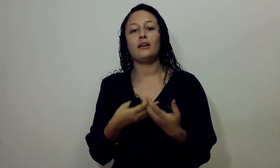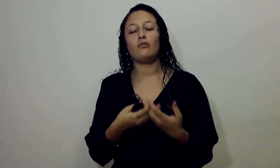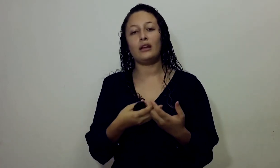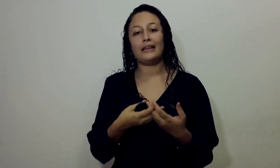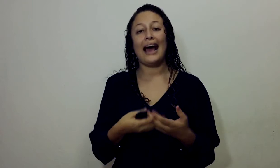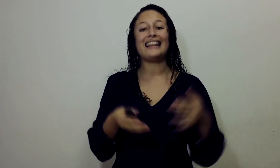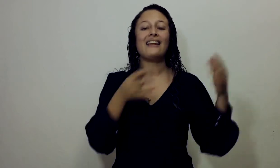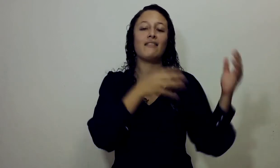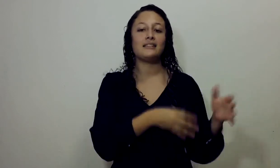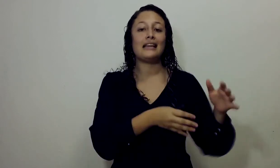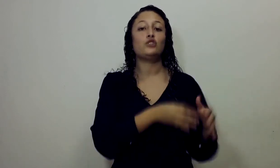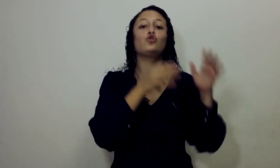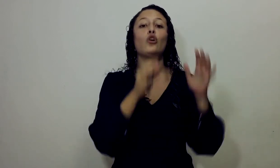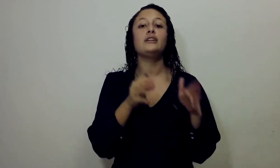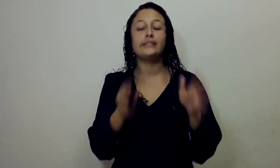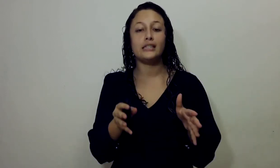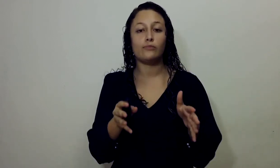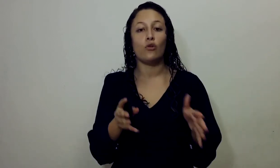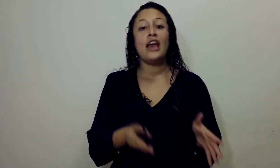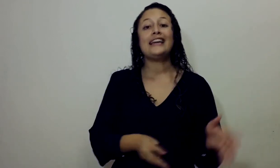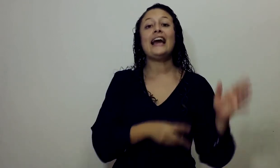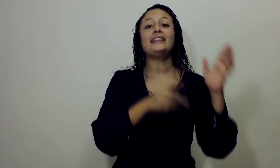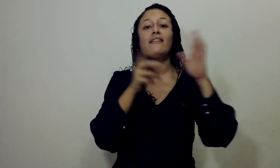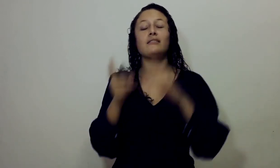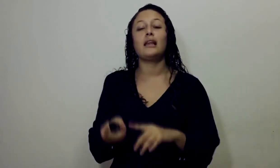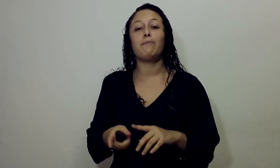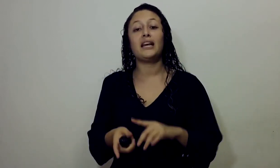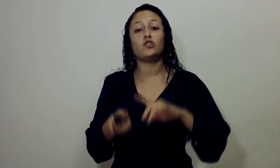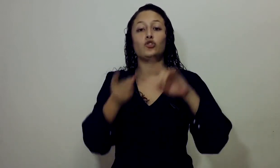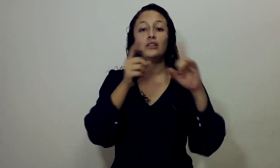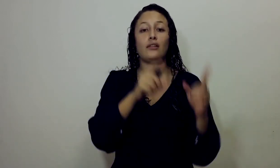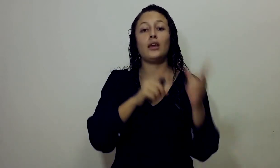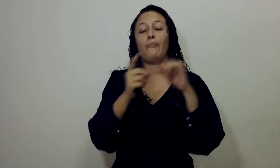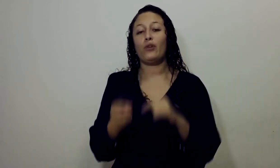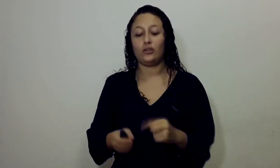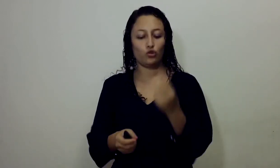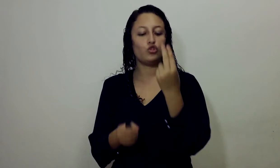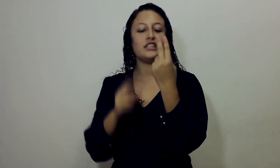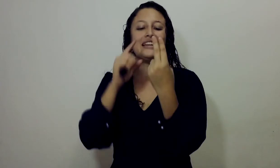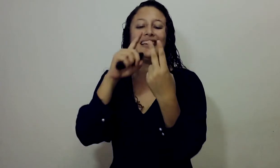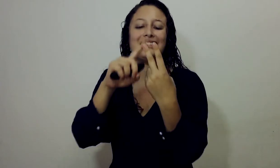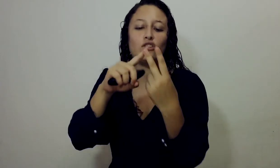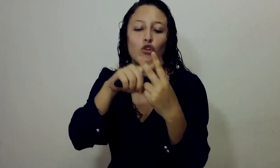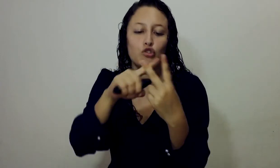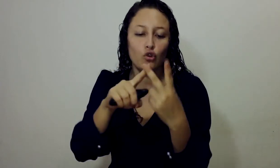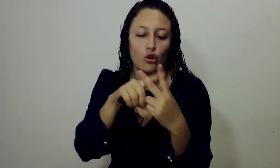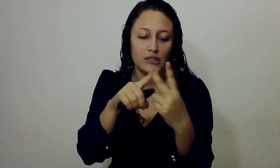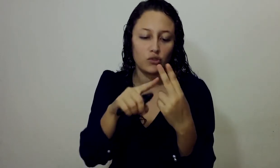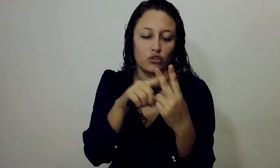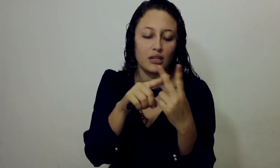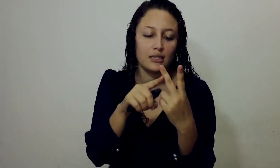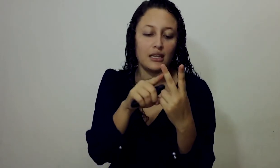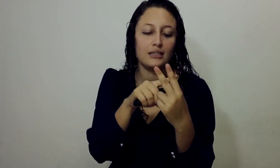una manera Correcta A través Del historicismo Y a través De la aplicación De día Por año Si usted Tiene Esas dos